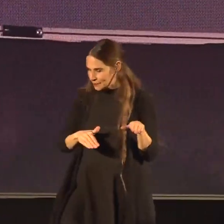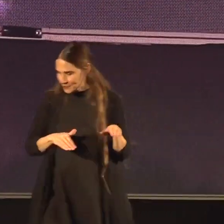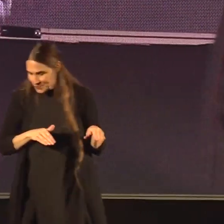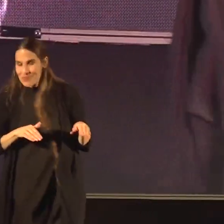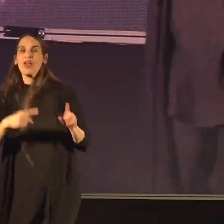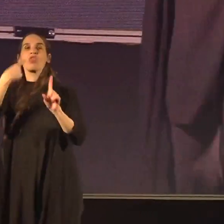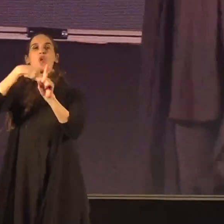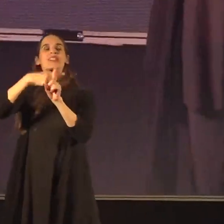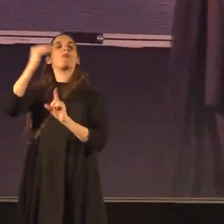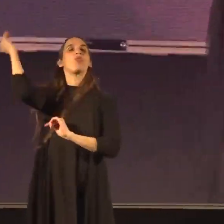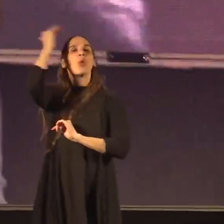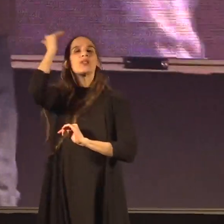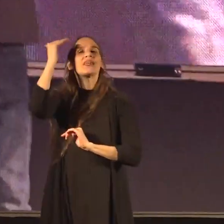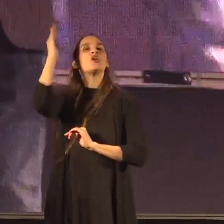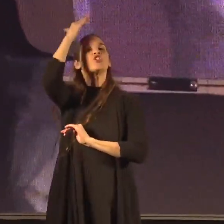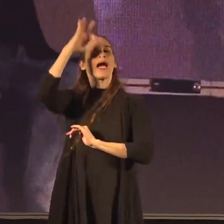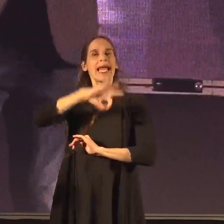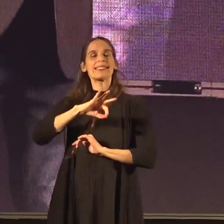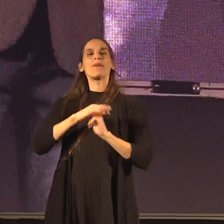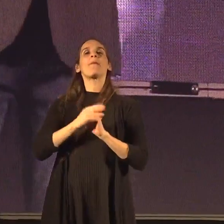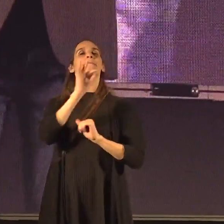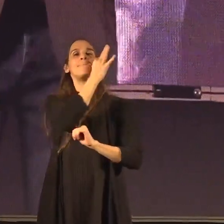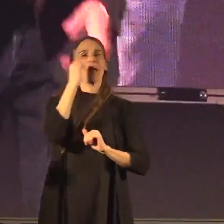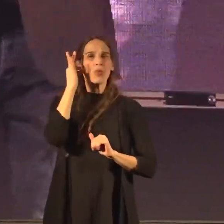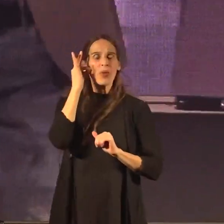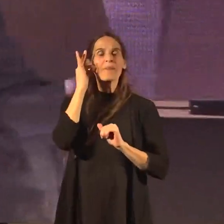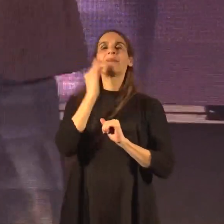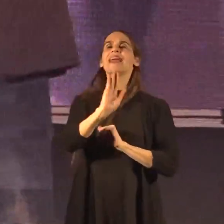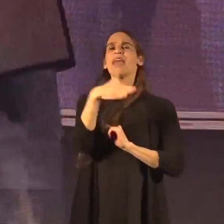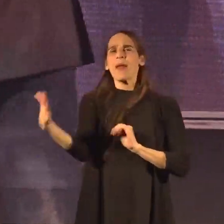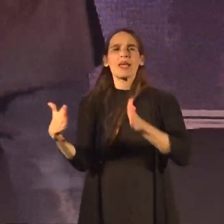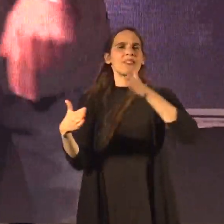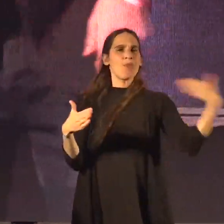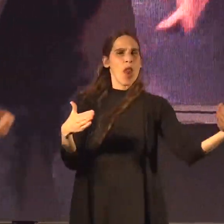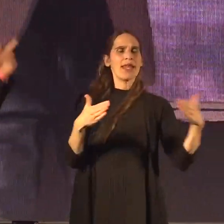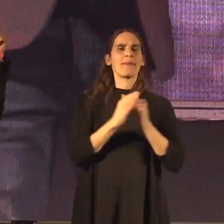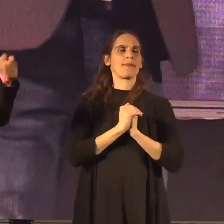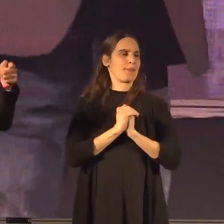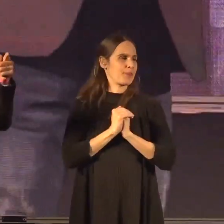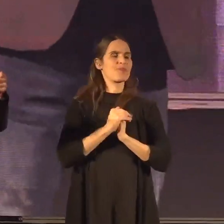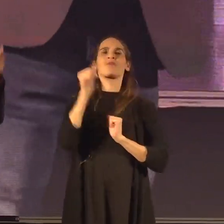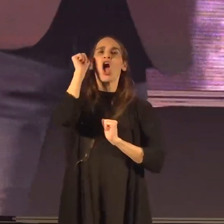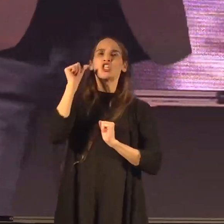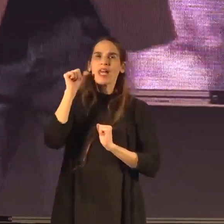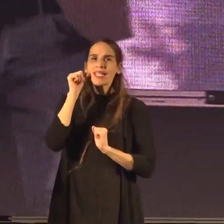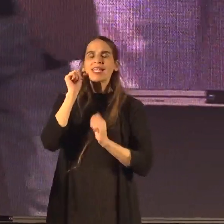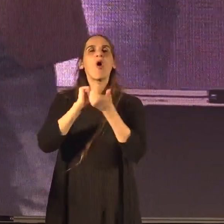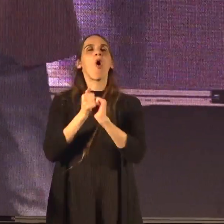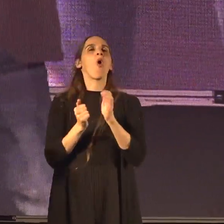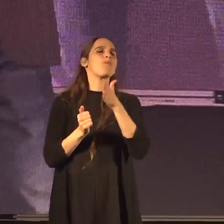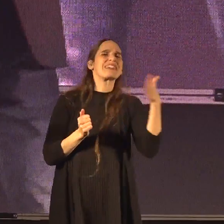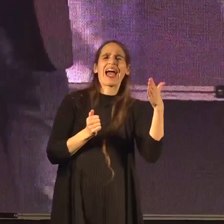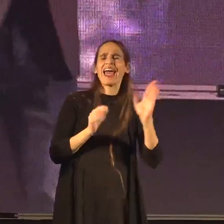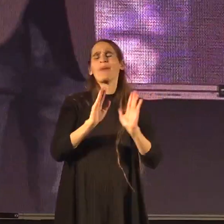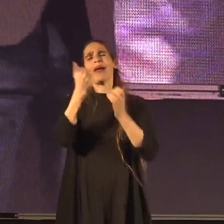דרוזים צ'רקסים בדואים ימנים ושמאלנים אשכנזים ומזרחיים,